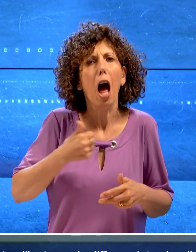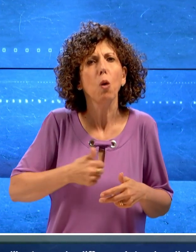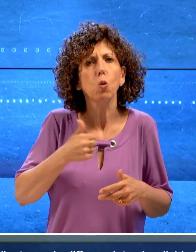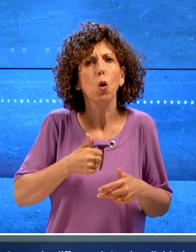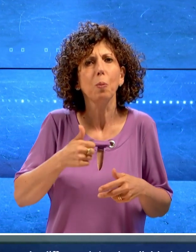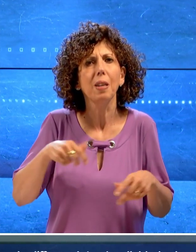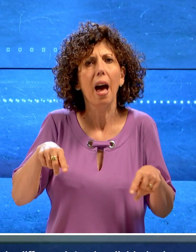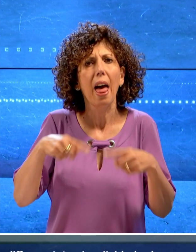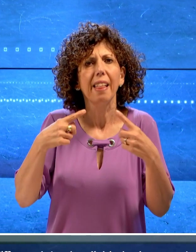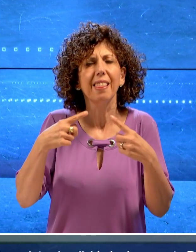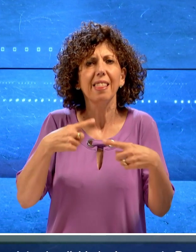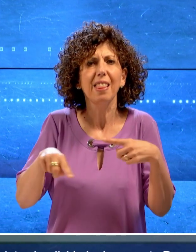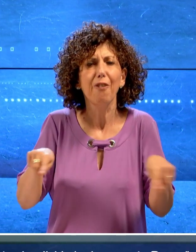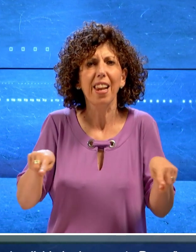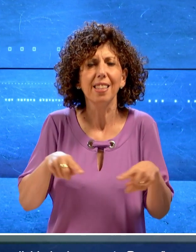differenziata